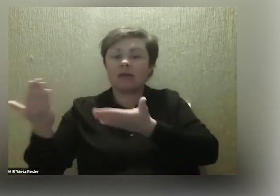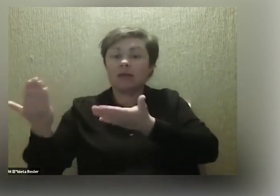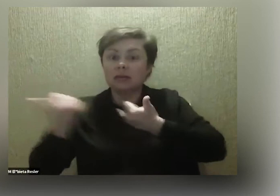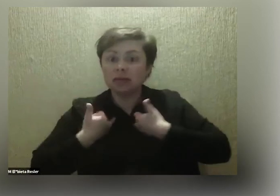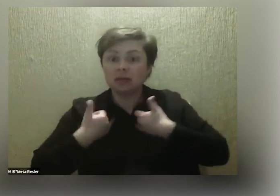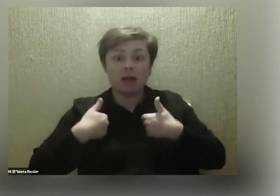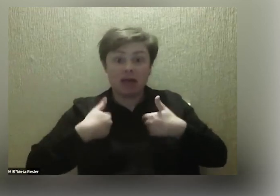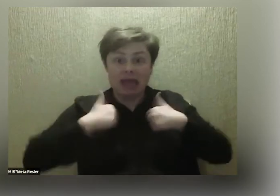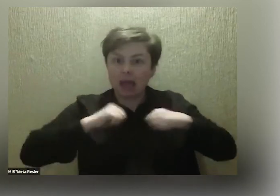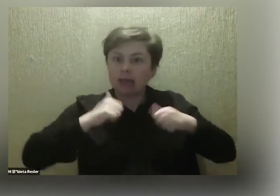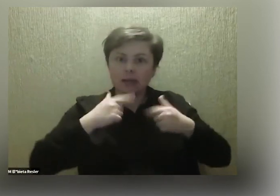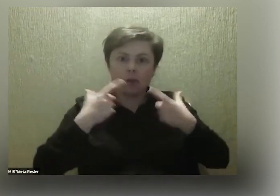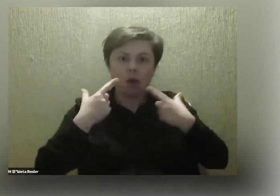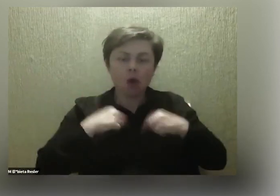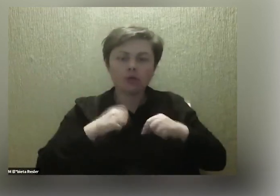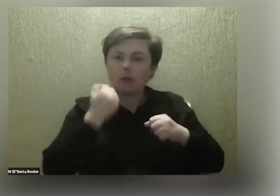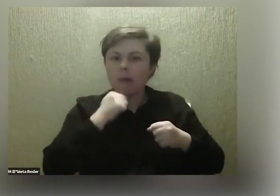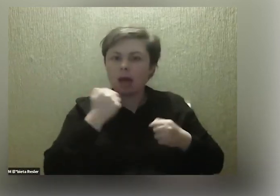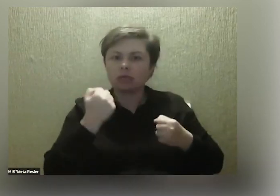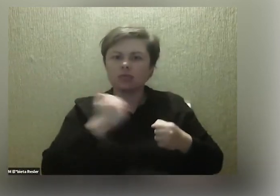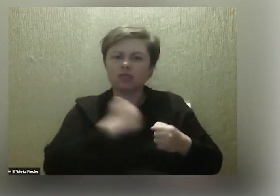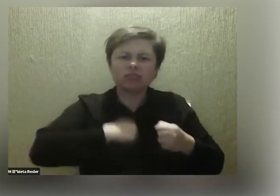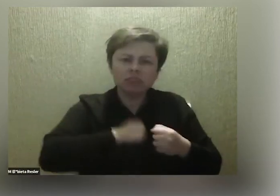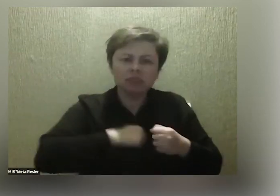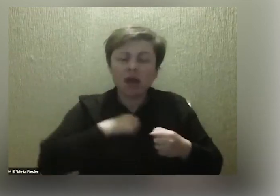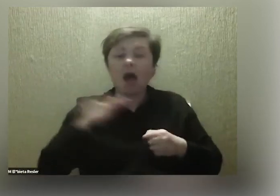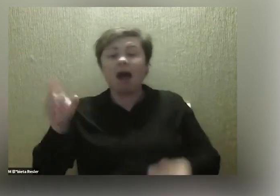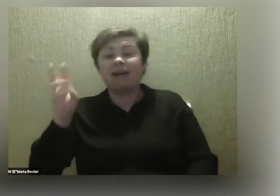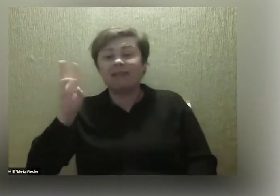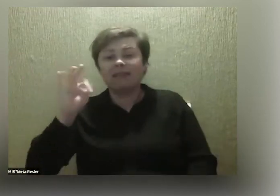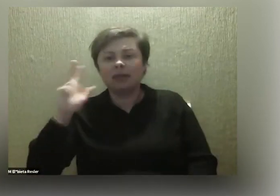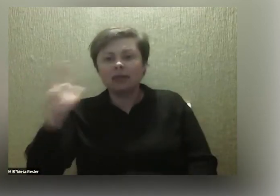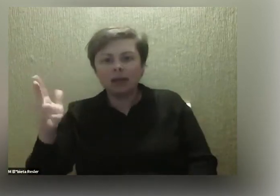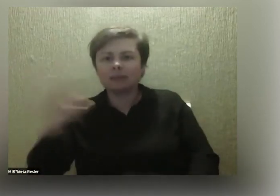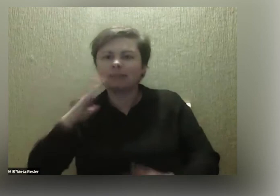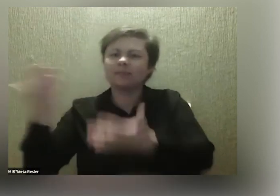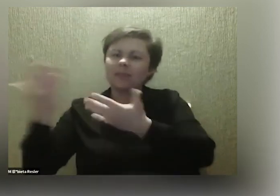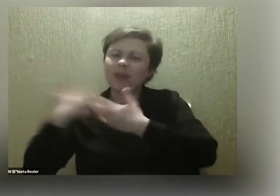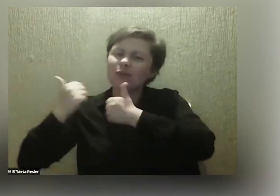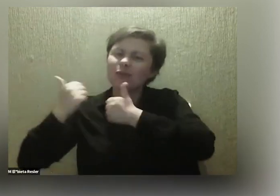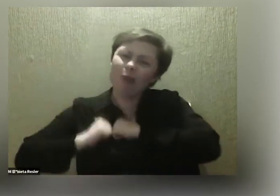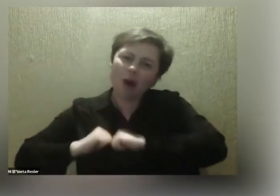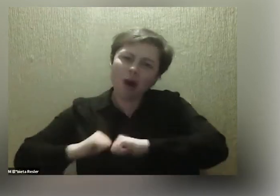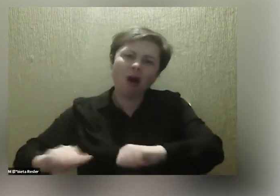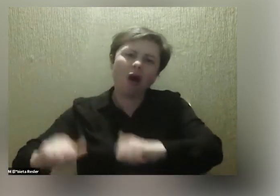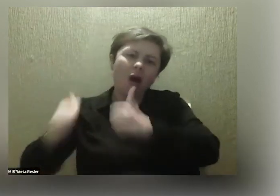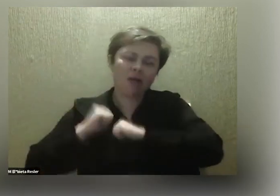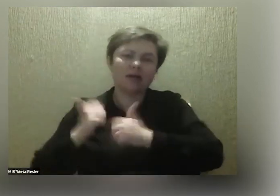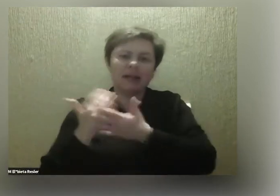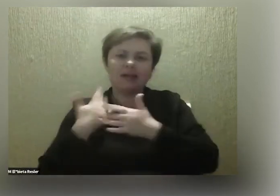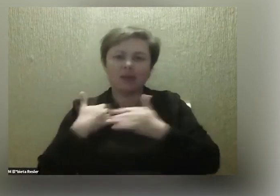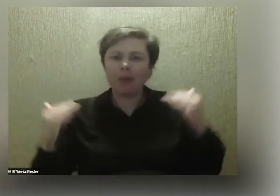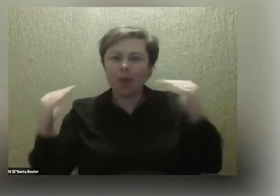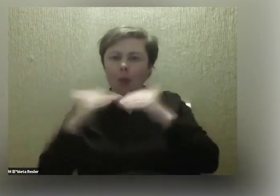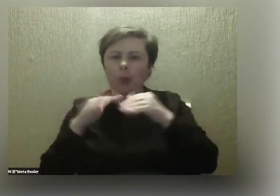ja jestem osobą, która się generalnie dość sporo zamartwia, a Witek jest osobą, która uspokaja mnie. To jesteśmy w równowadze.